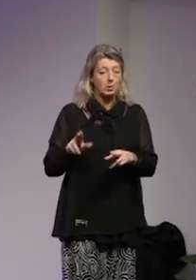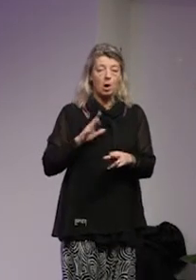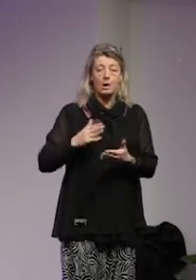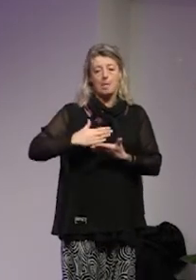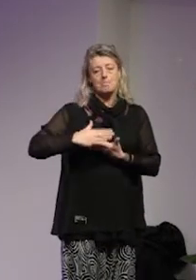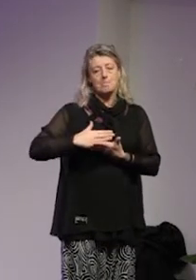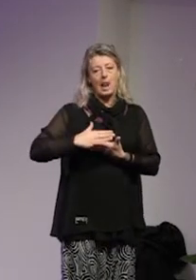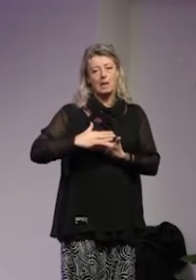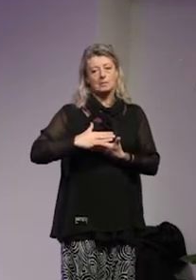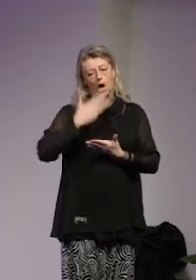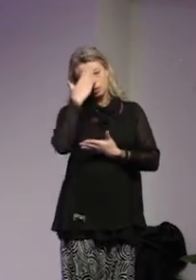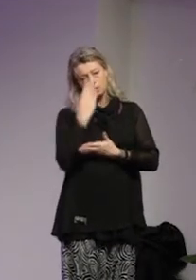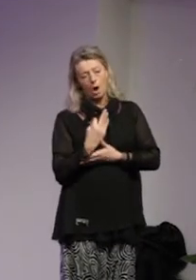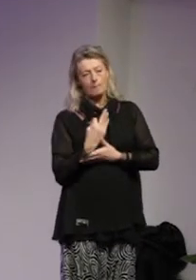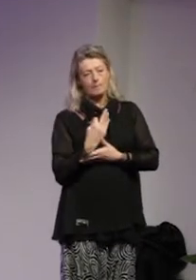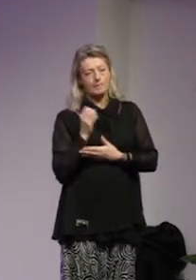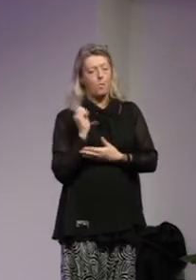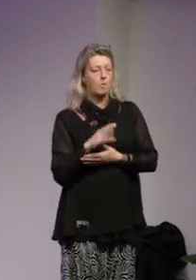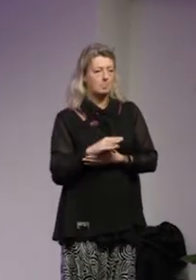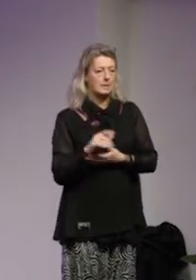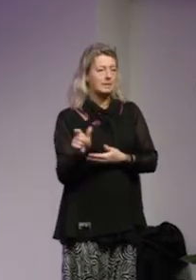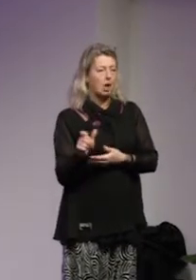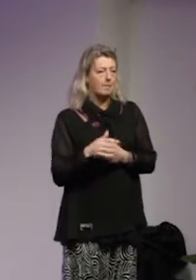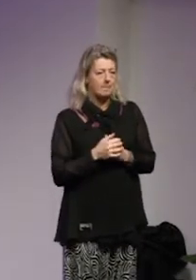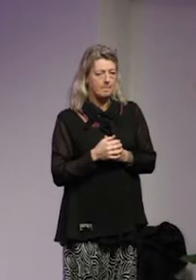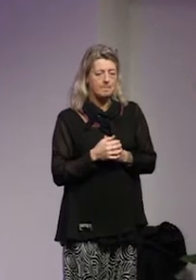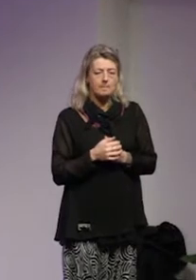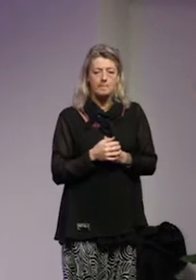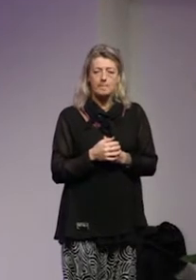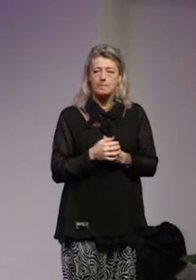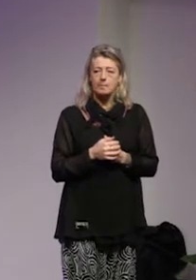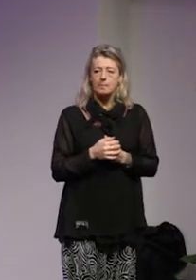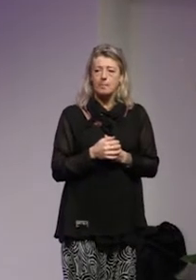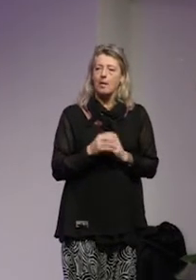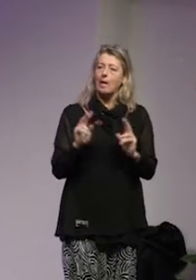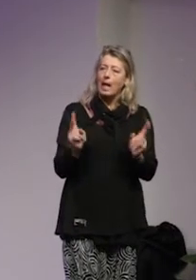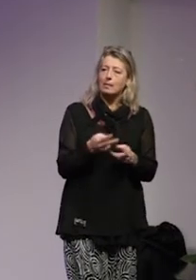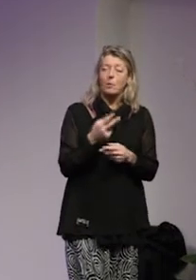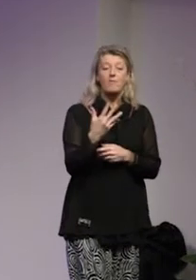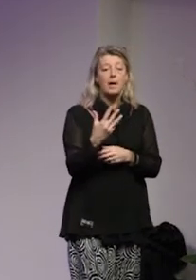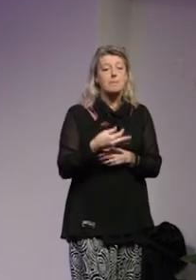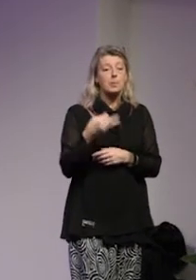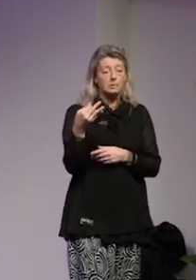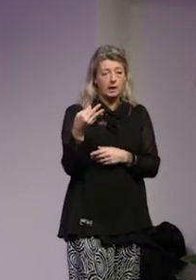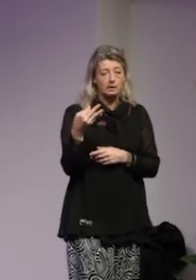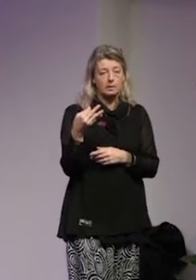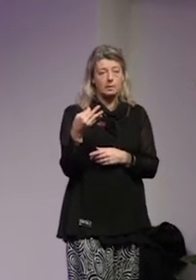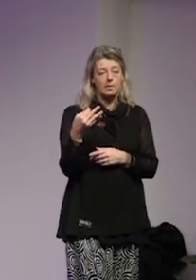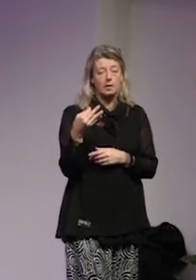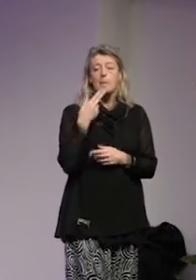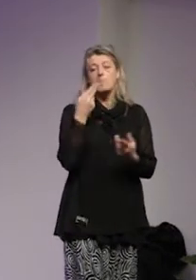mellanhygglig kunskap om islam och endast 5%